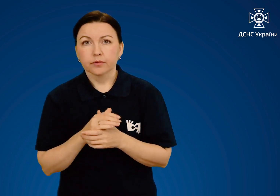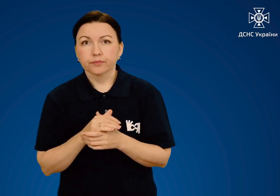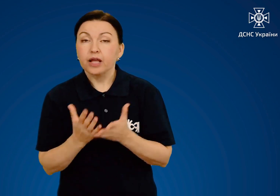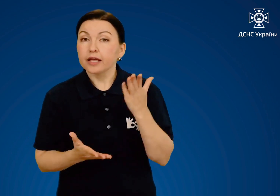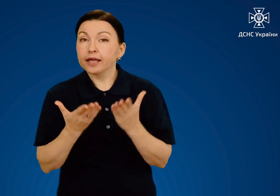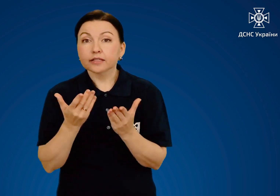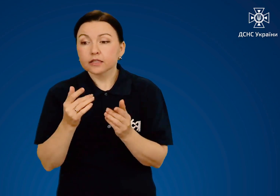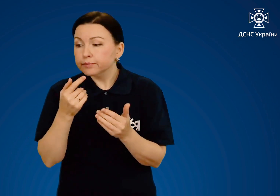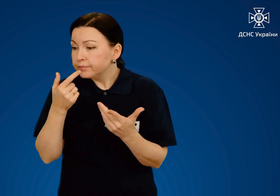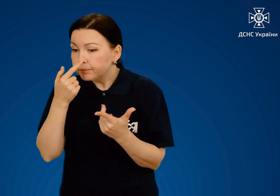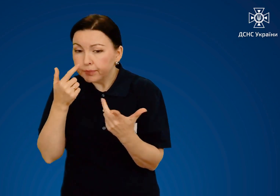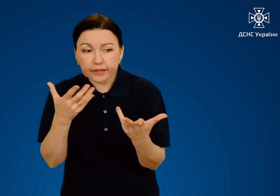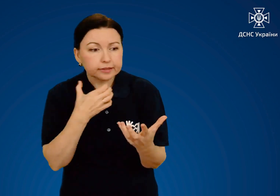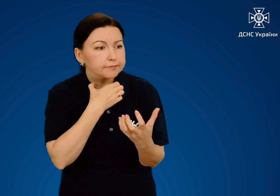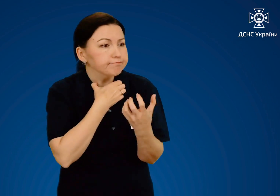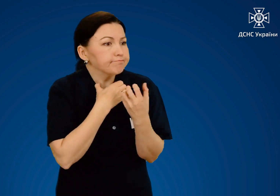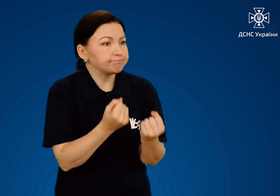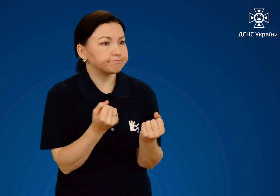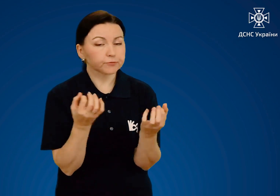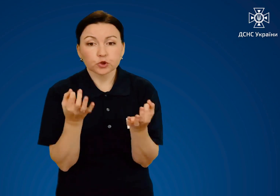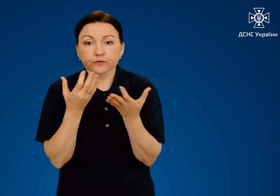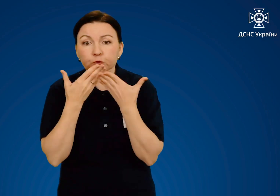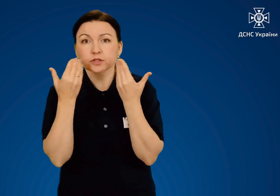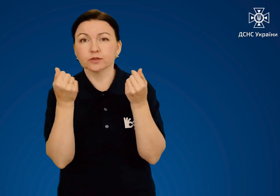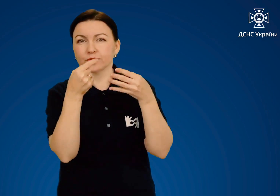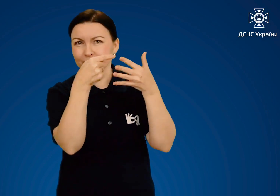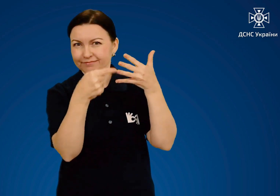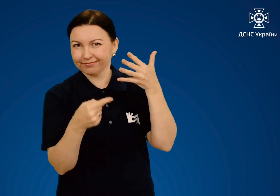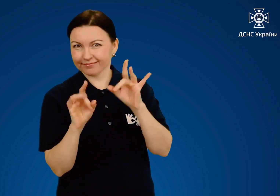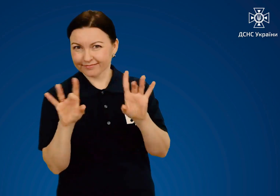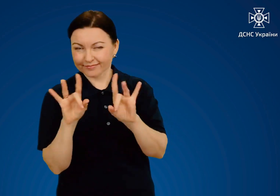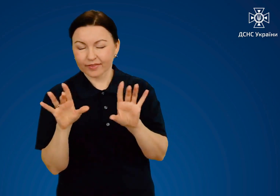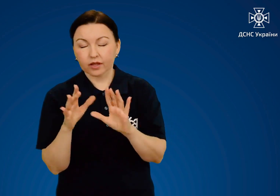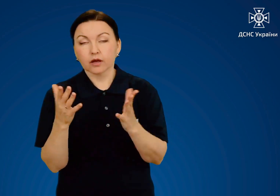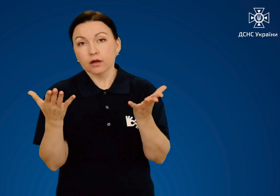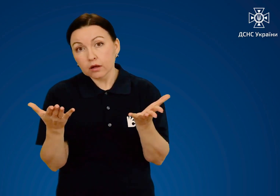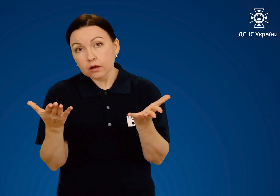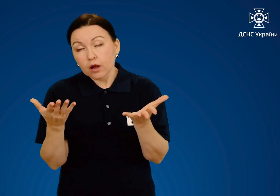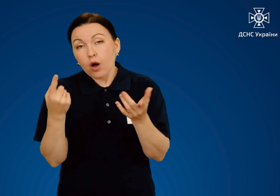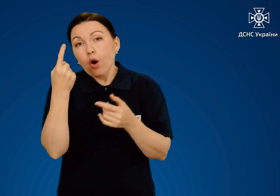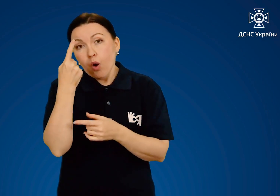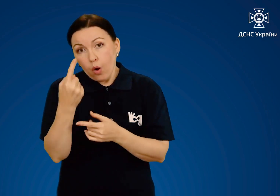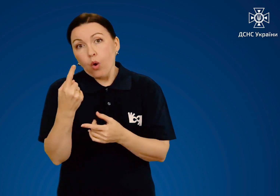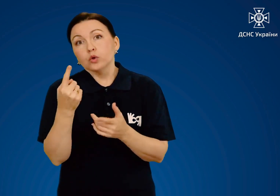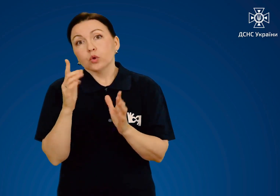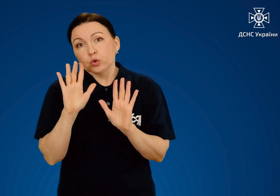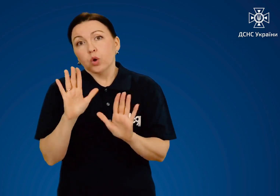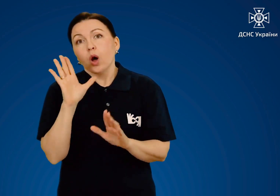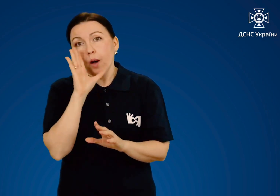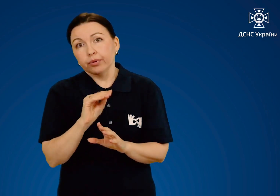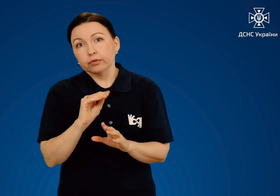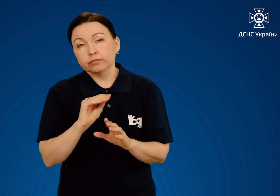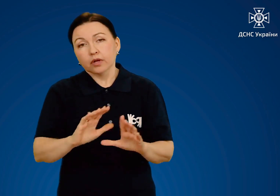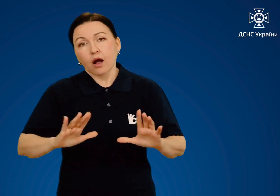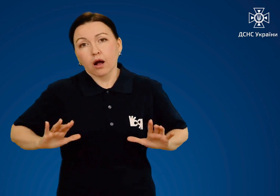Якщо під руками у вас немає нічого сперерахованого вище, то залишається тільки одне –